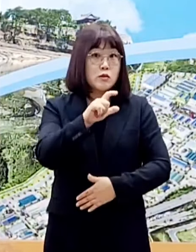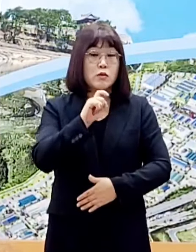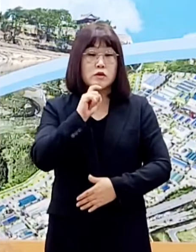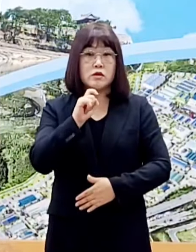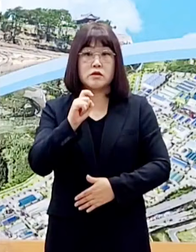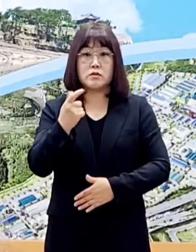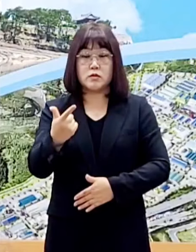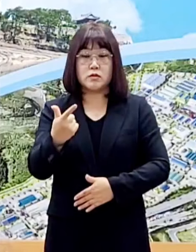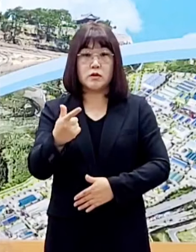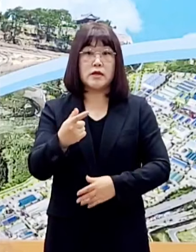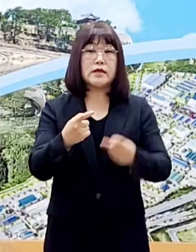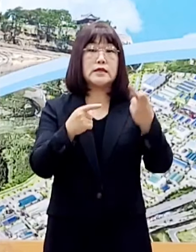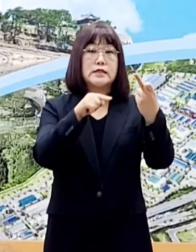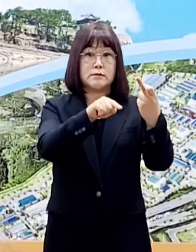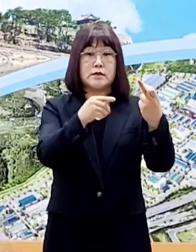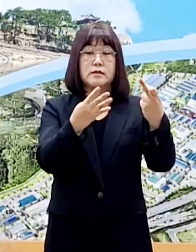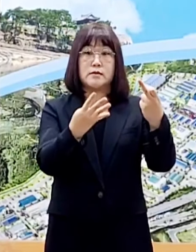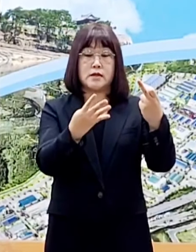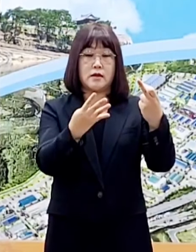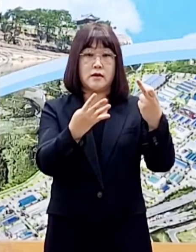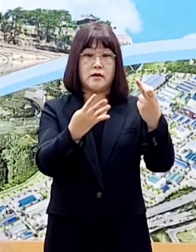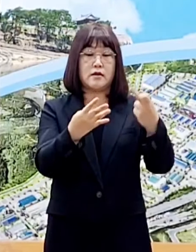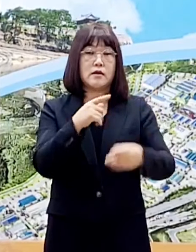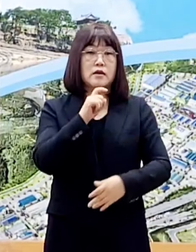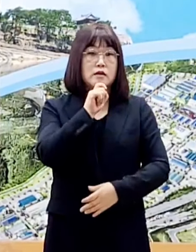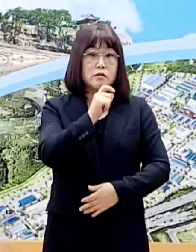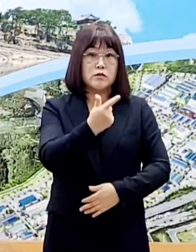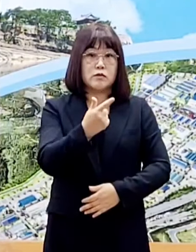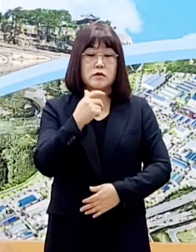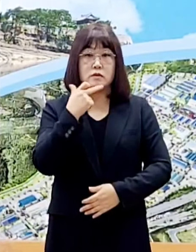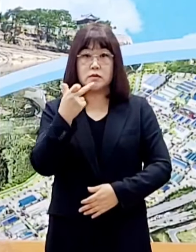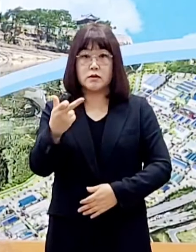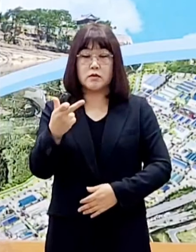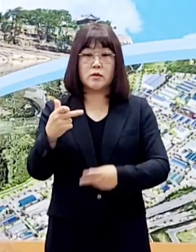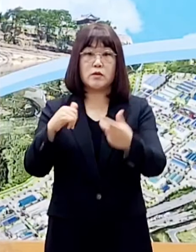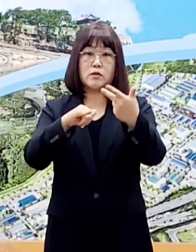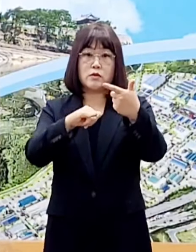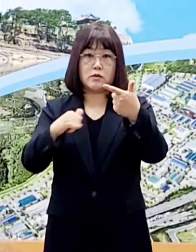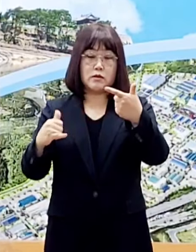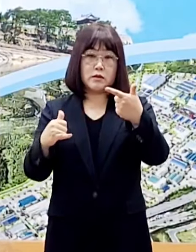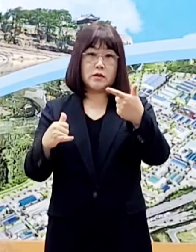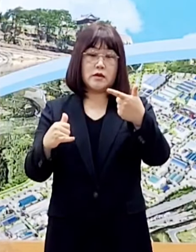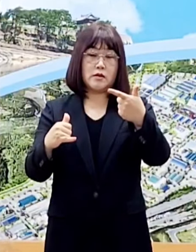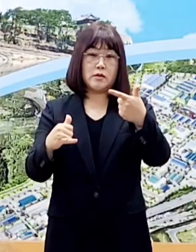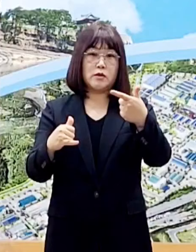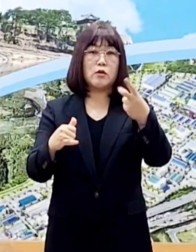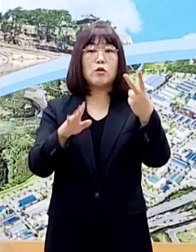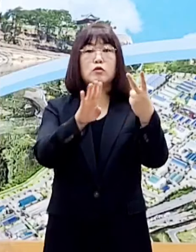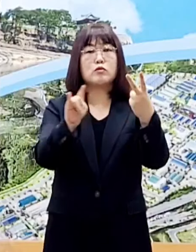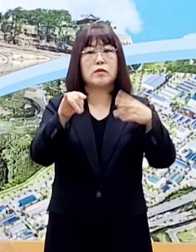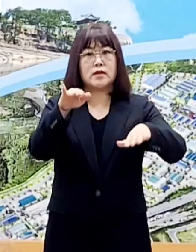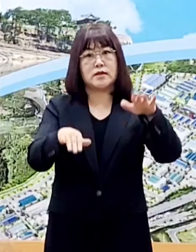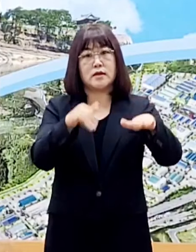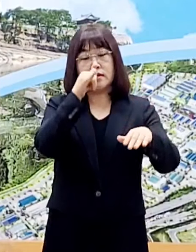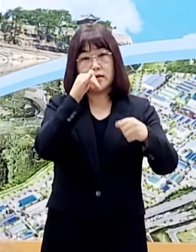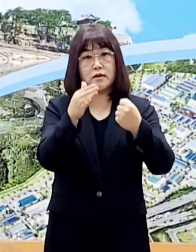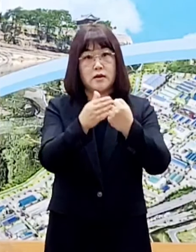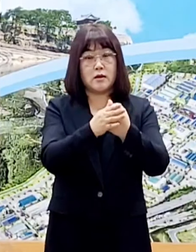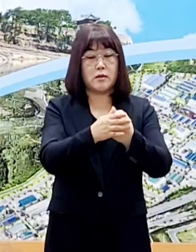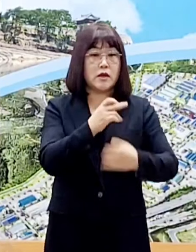12.4명 16세에서 17세는 6명으로 2배가 넘는 차이를 보이고 있어